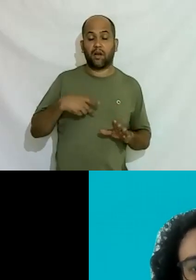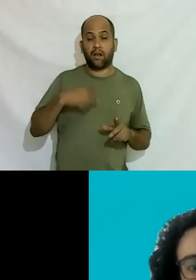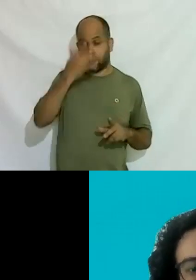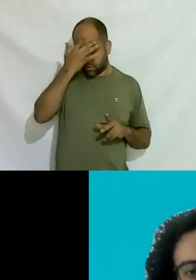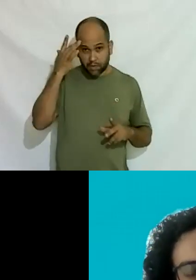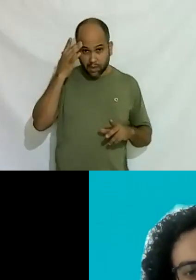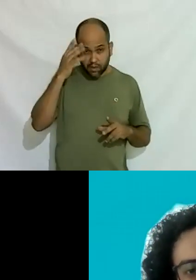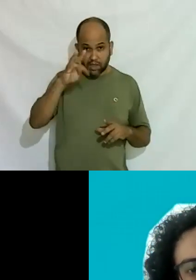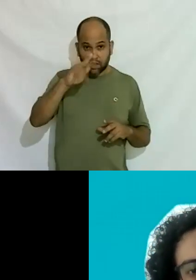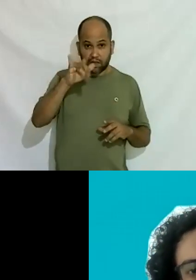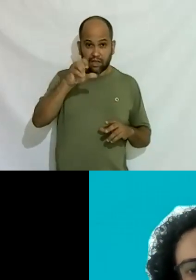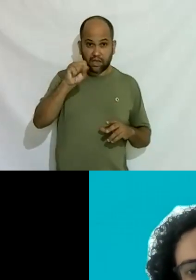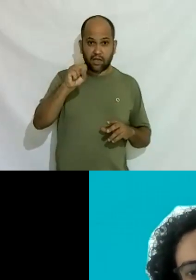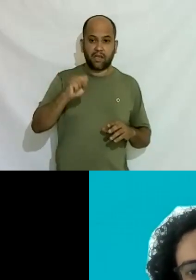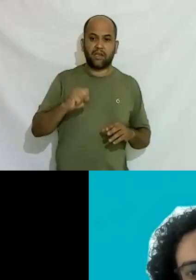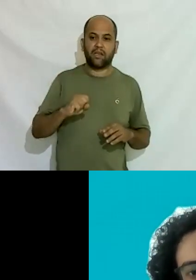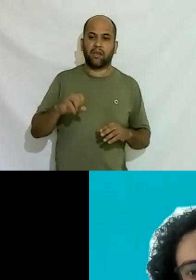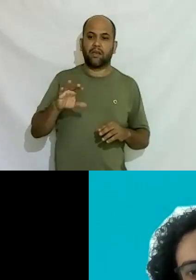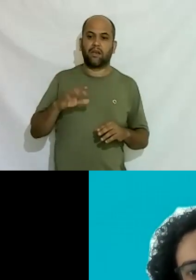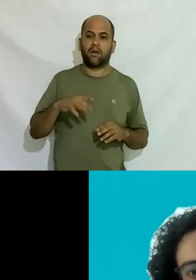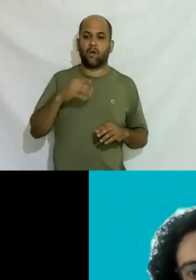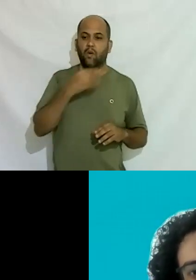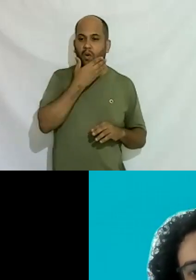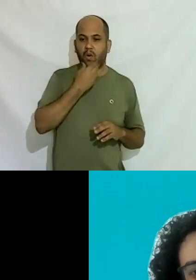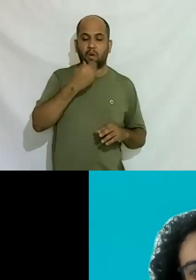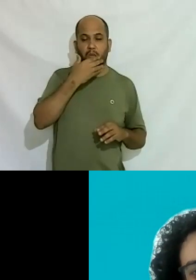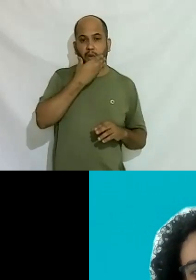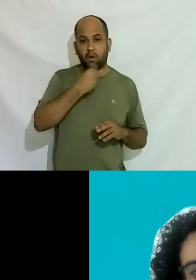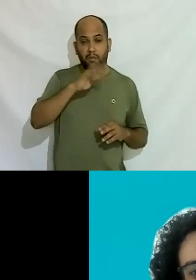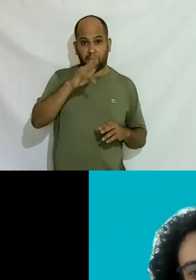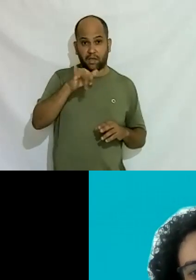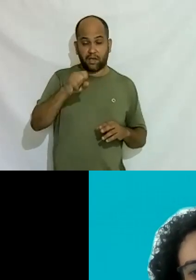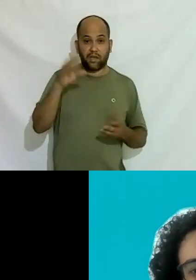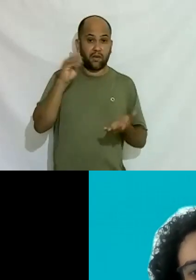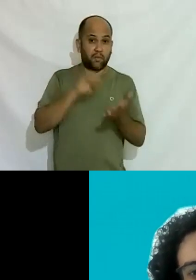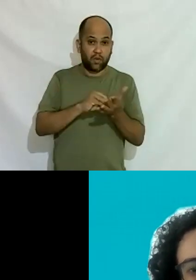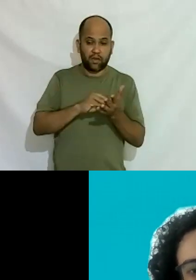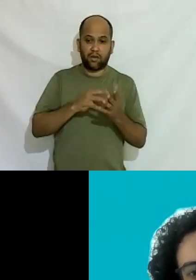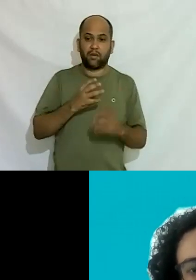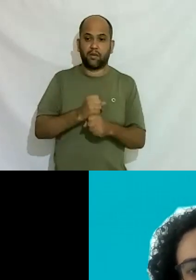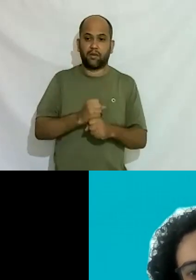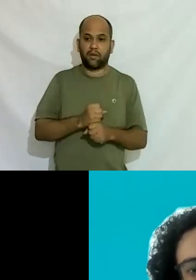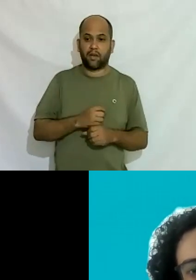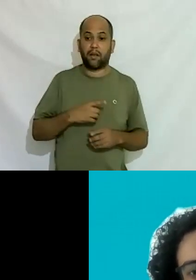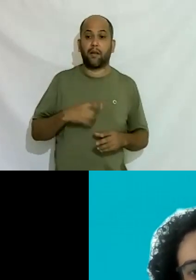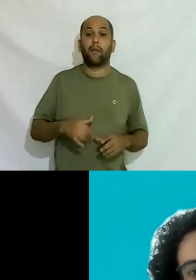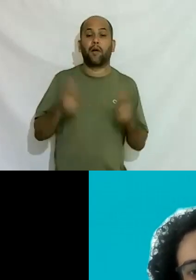como um todo porque aí impossível os homens trans não entram né metade da população são homens trans né então eles não entram nessa conta